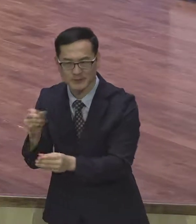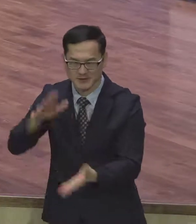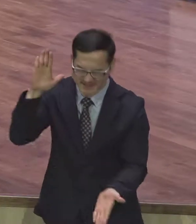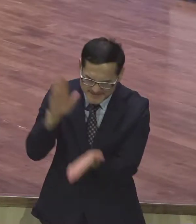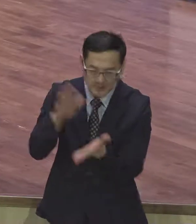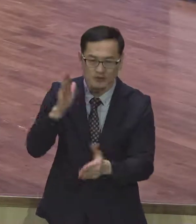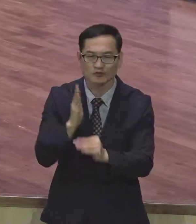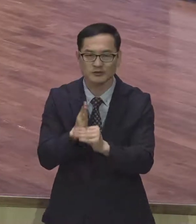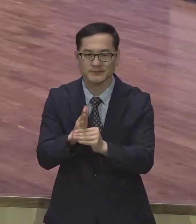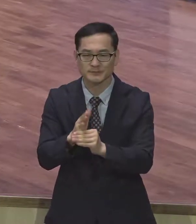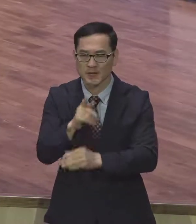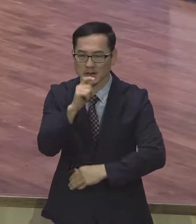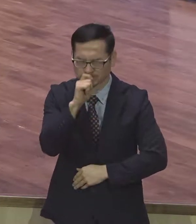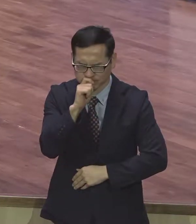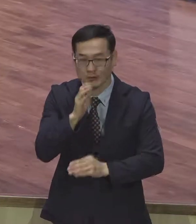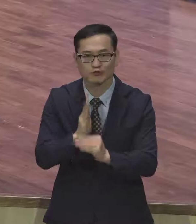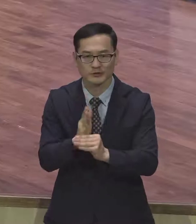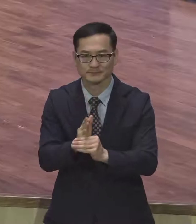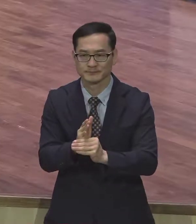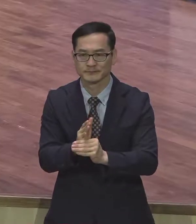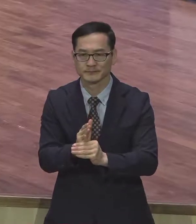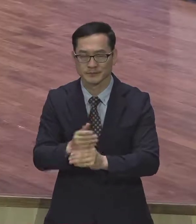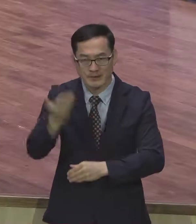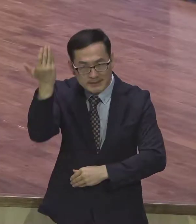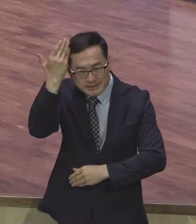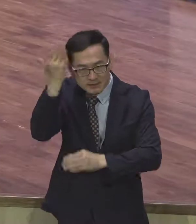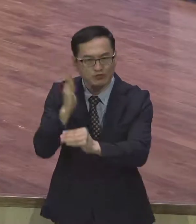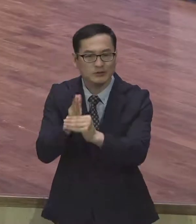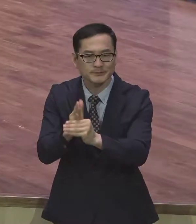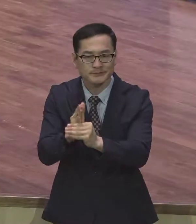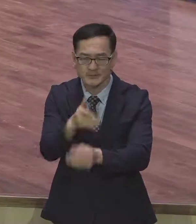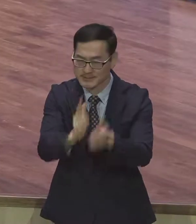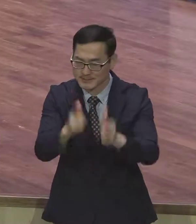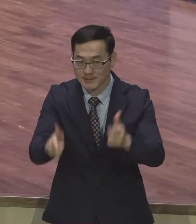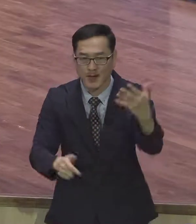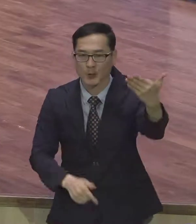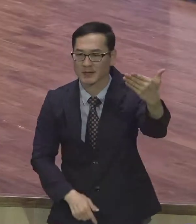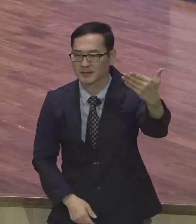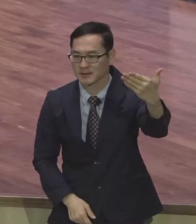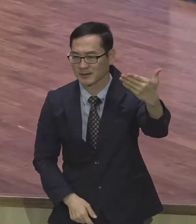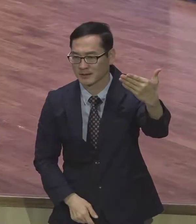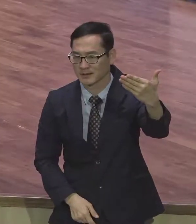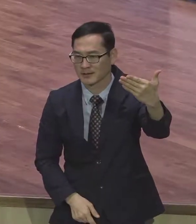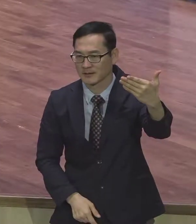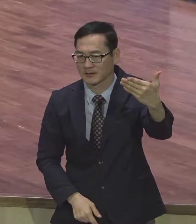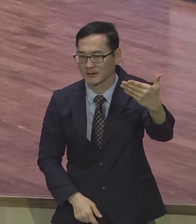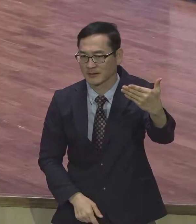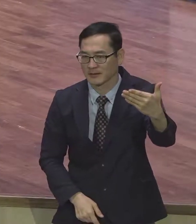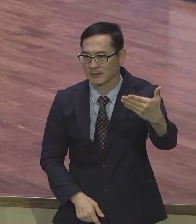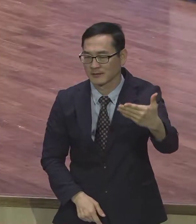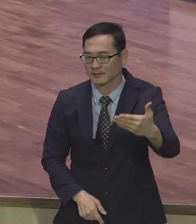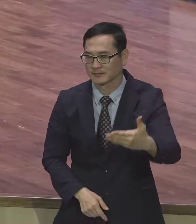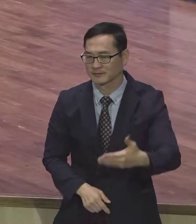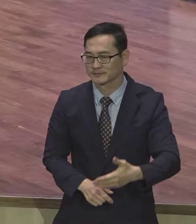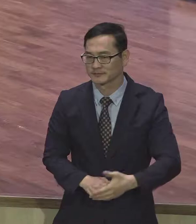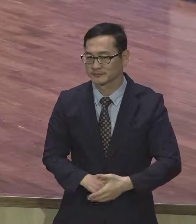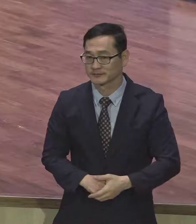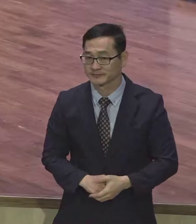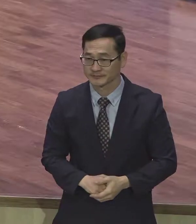영성, 묵상주의 영성, 지성주의 영성 이렇게 아홉 가지로 쭉 크게 나누는데 우리 생각하는